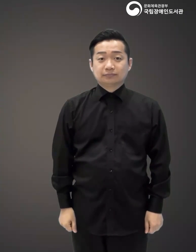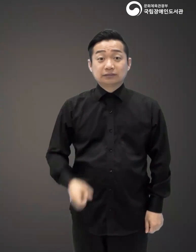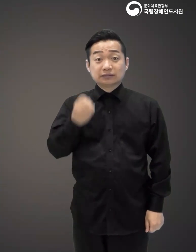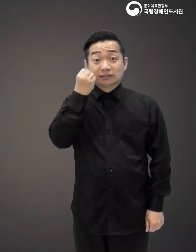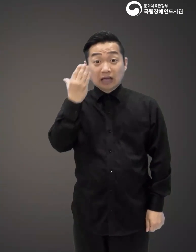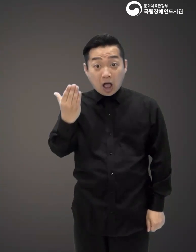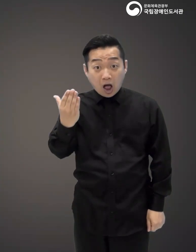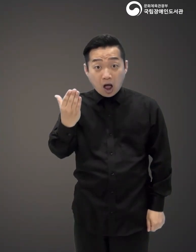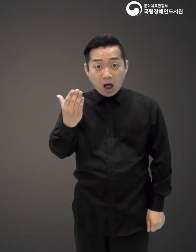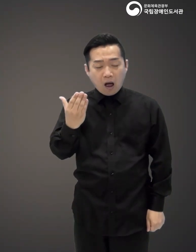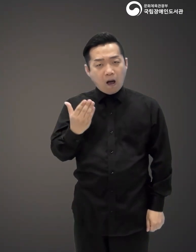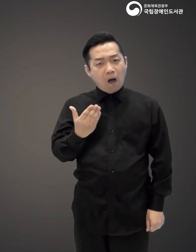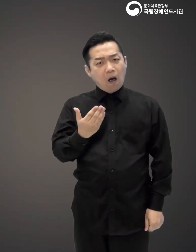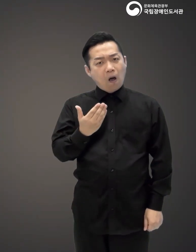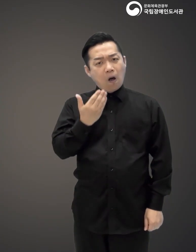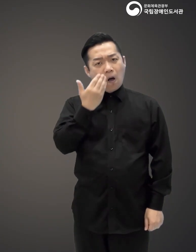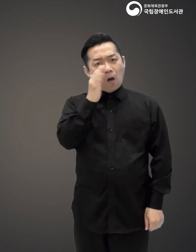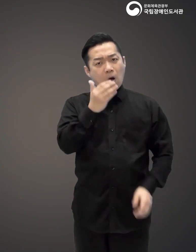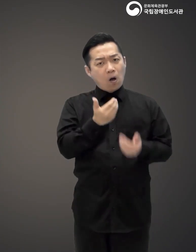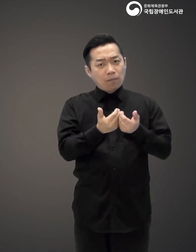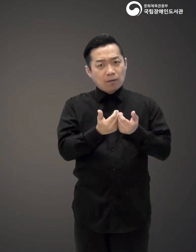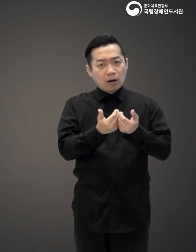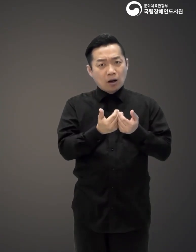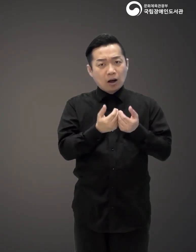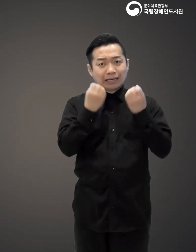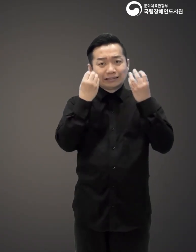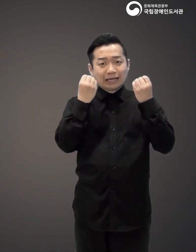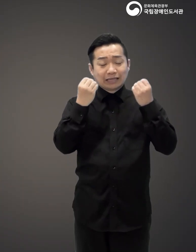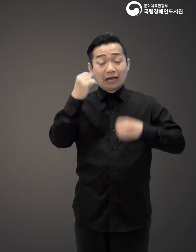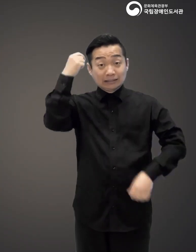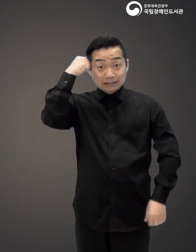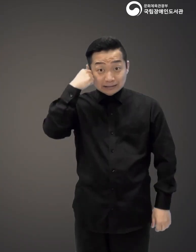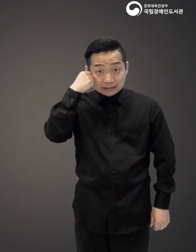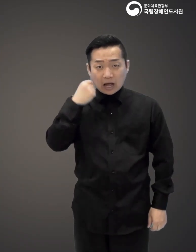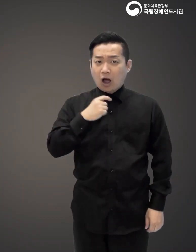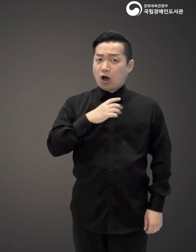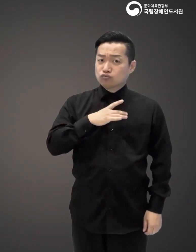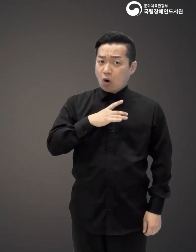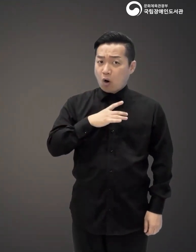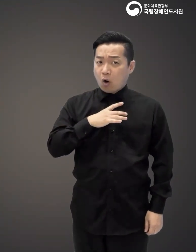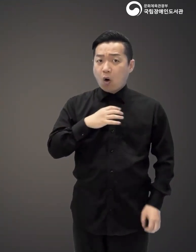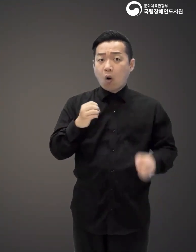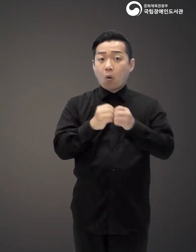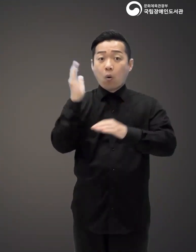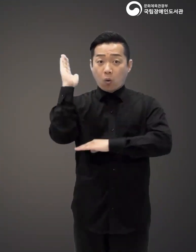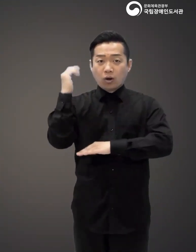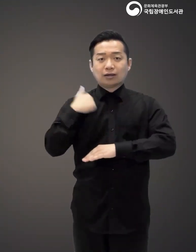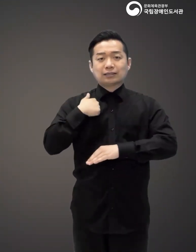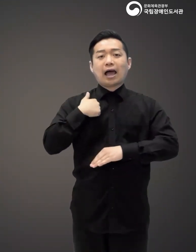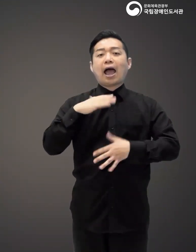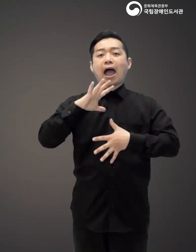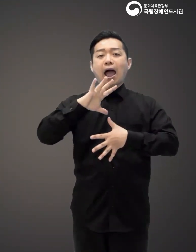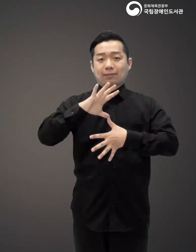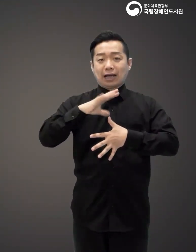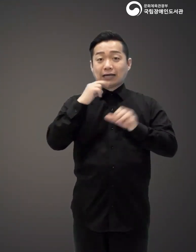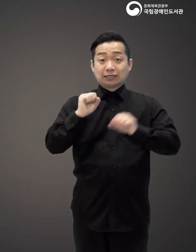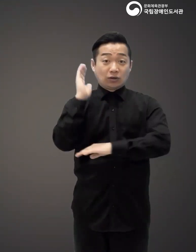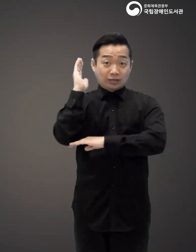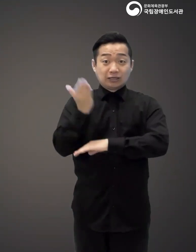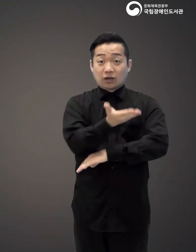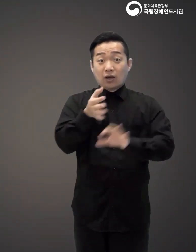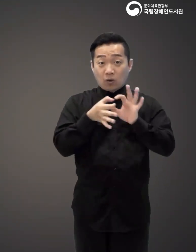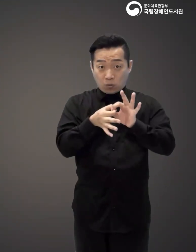새로움? 낯선 것? 신선함? 두려움? 소설 나의 아메리카 생존기를 통해